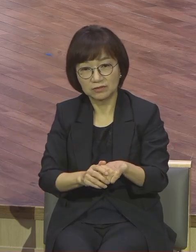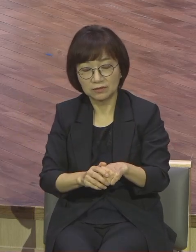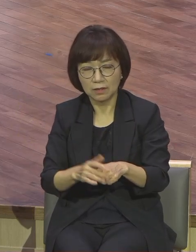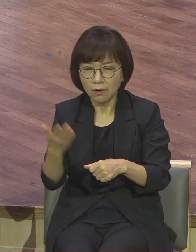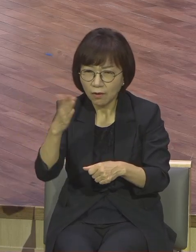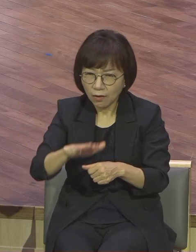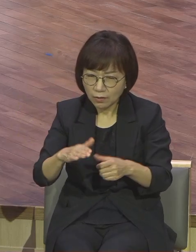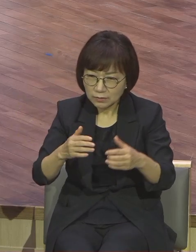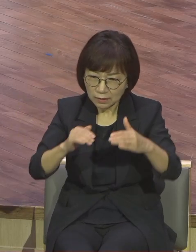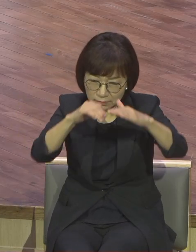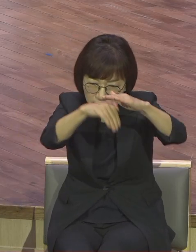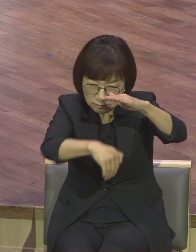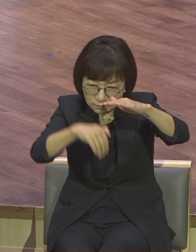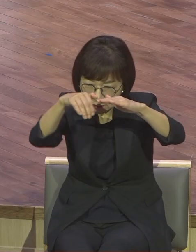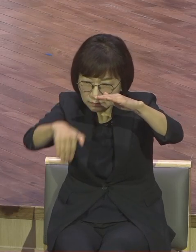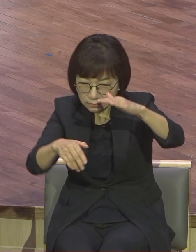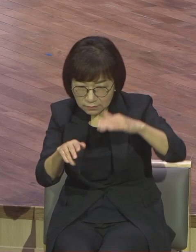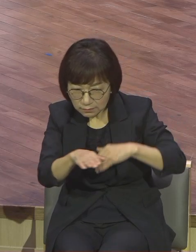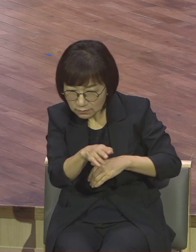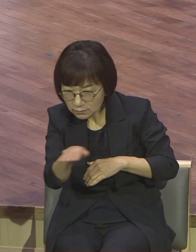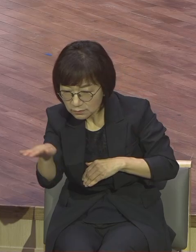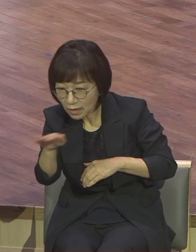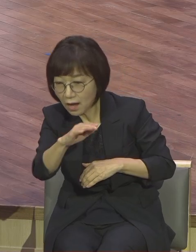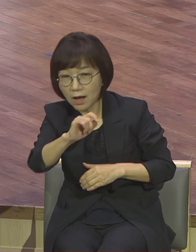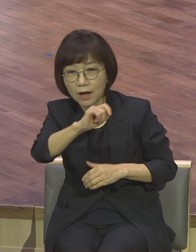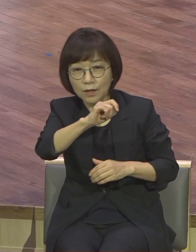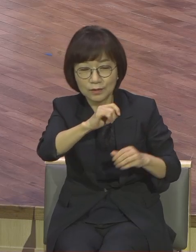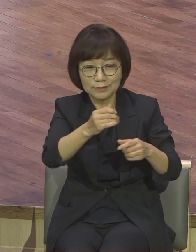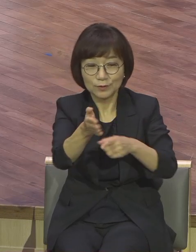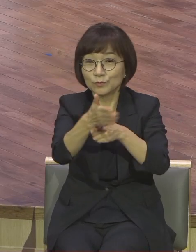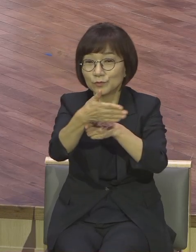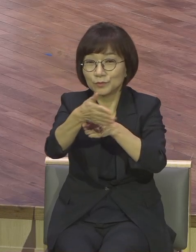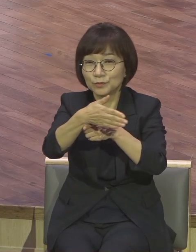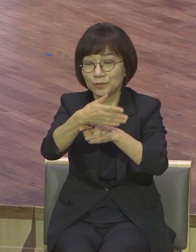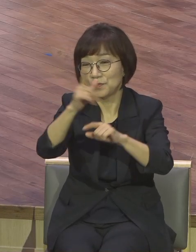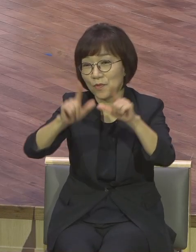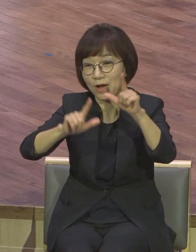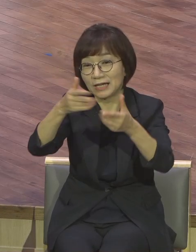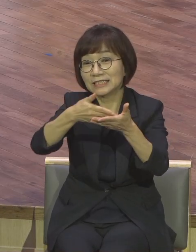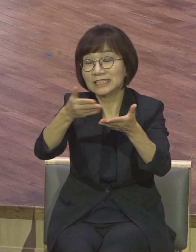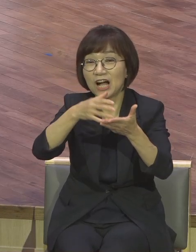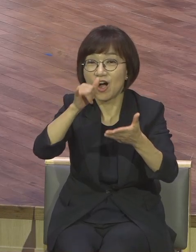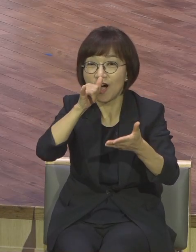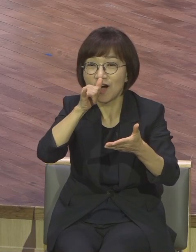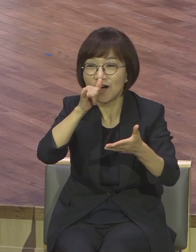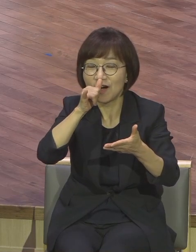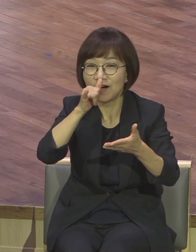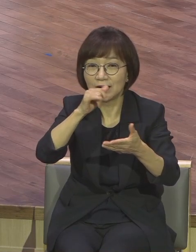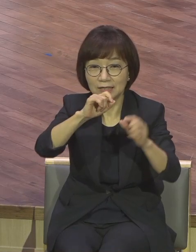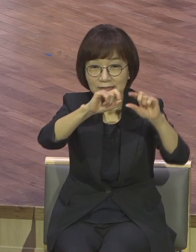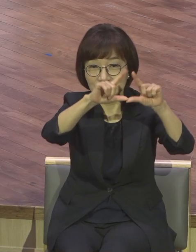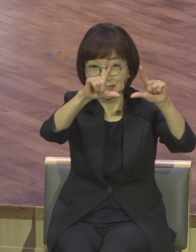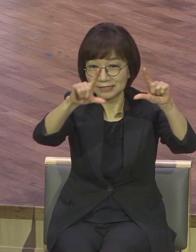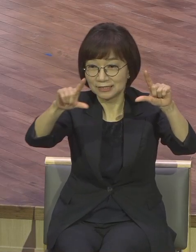지금 좀 가보면 알아요 물고기 모양들이 많이 그려져 있어요 헬라므로 물고기를 익두스로 합니다